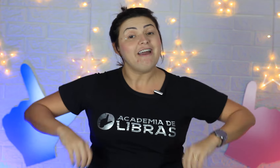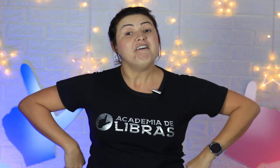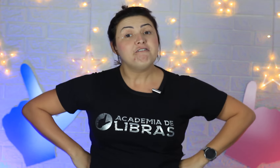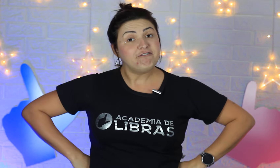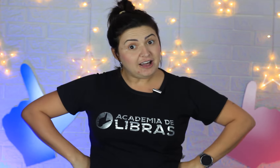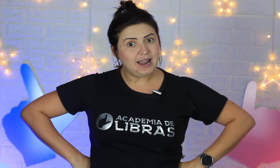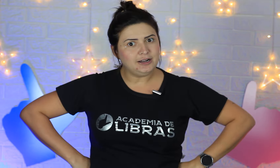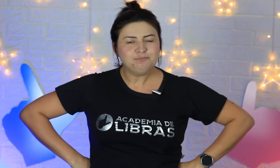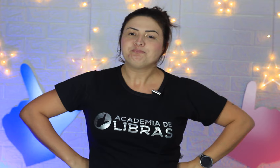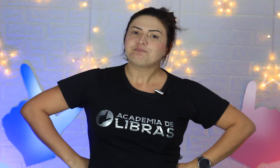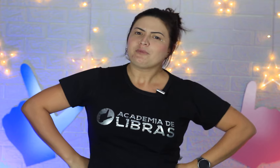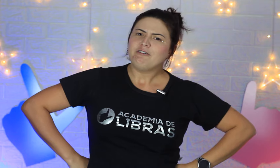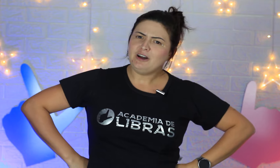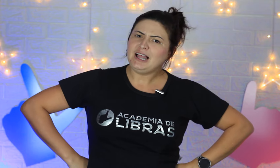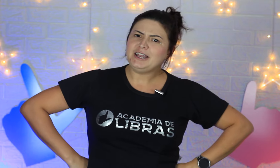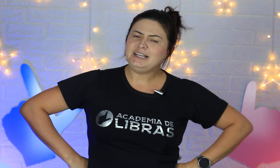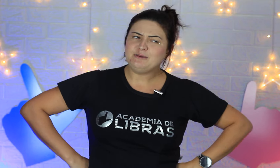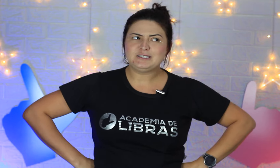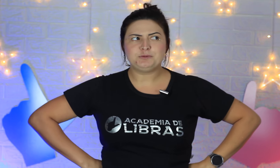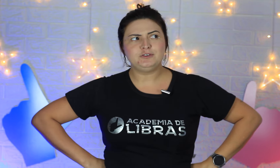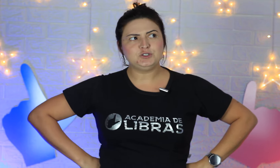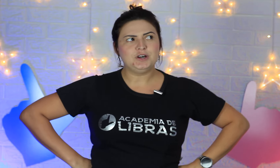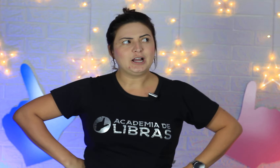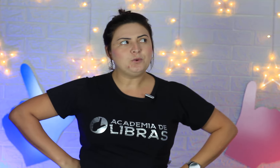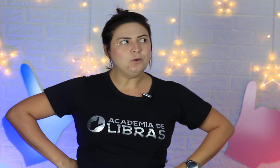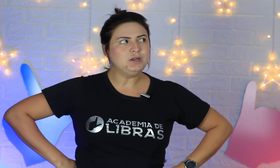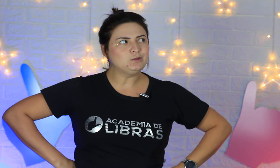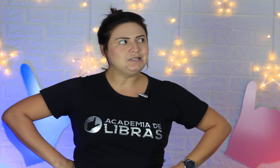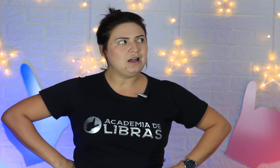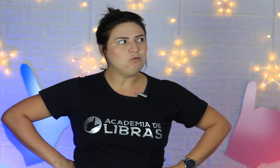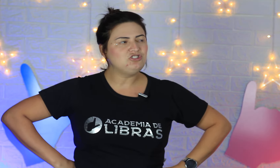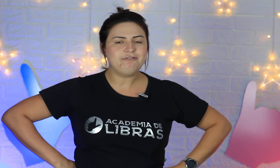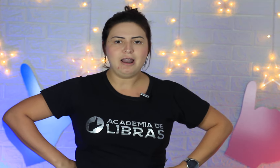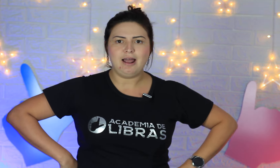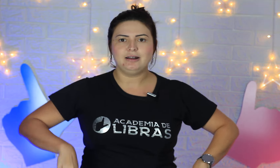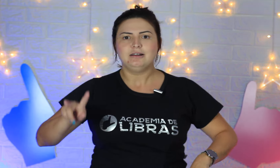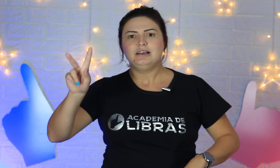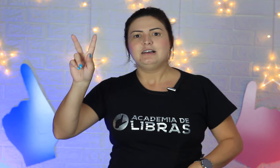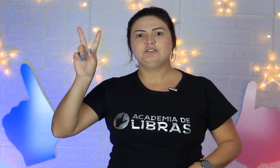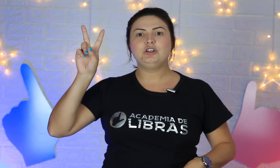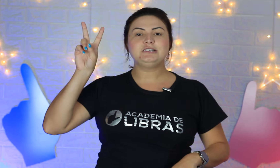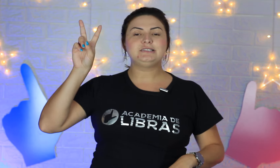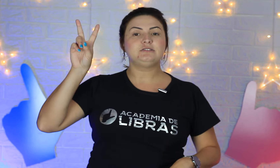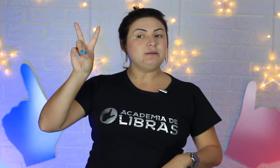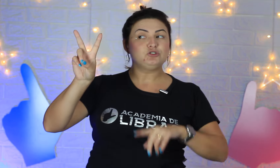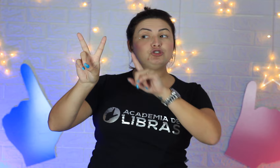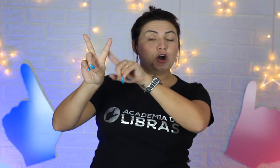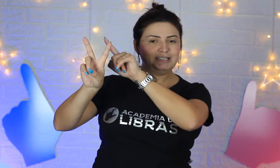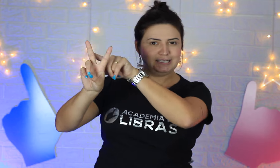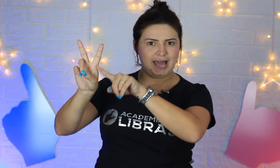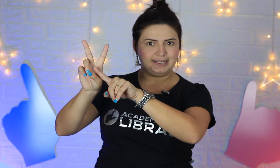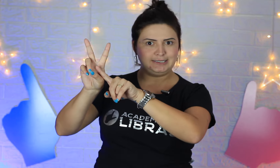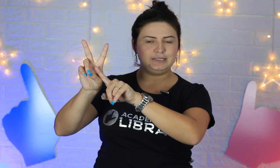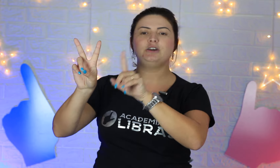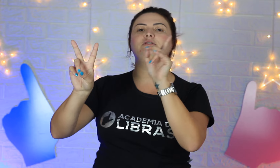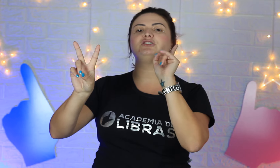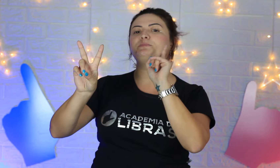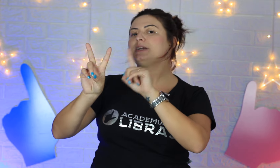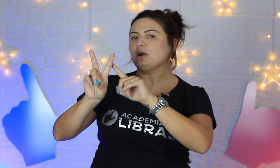falar. Falar em Libras. Professora, qual que é o sinal de falar? Nós temos dois sinais e eu vou te explicar